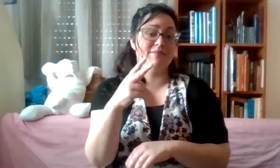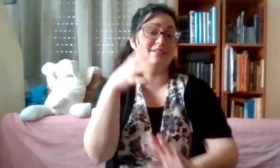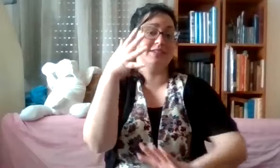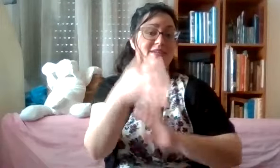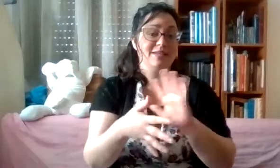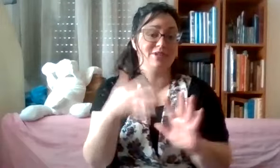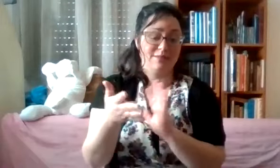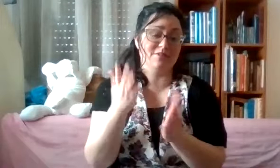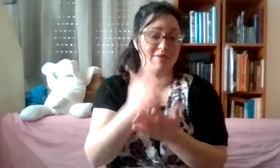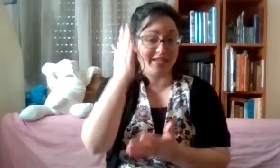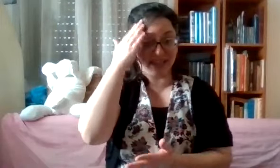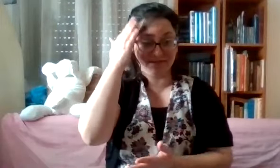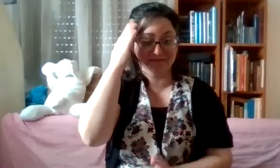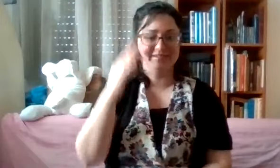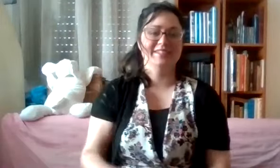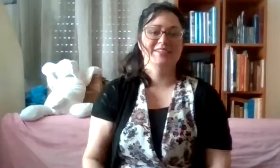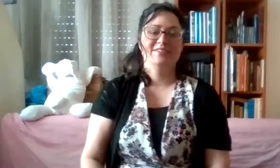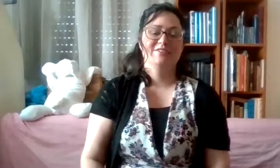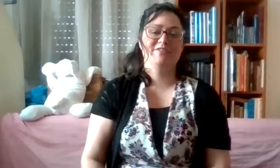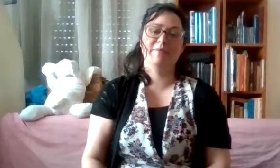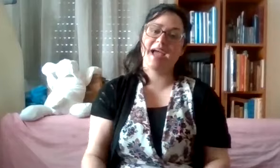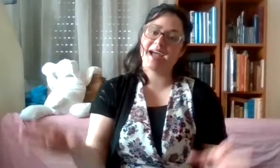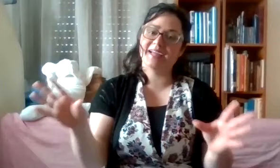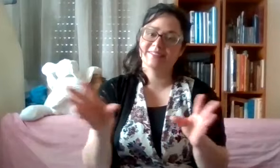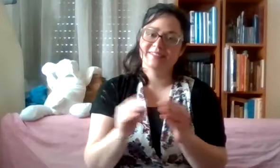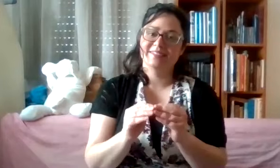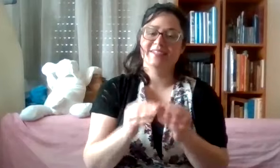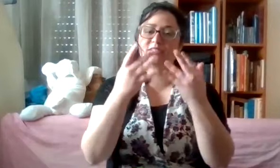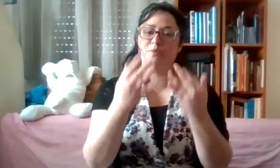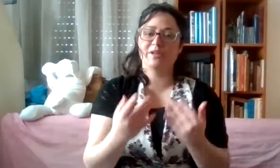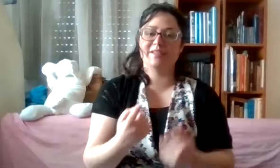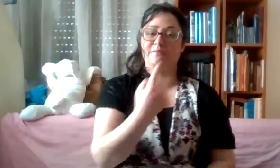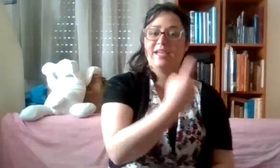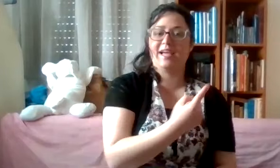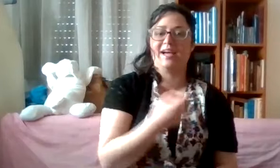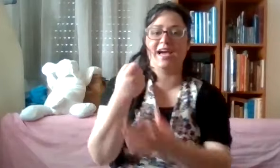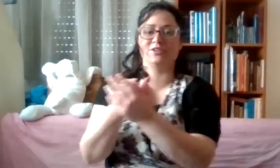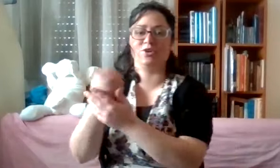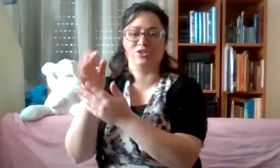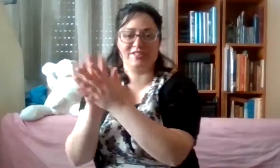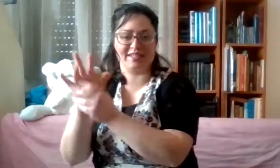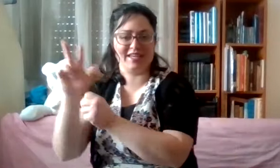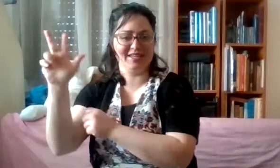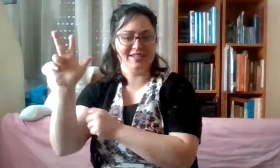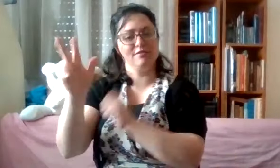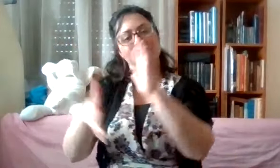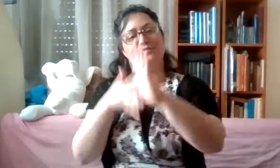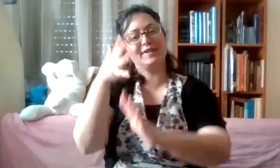את הסימנים שאתם כבר מכירים. וביחד לספור איתם מ-1 עד 13 בשפת